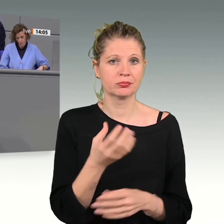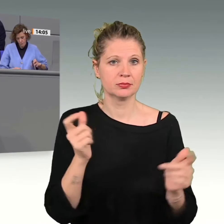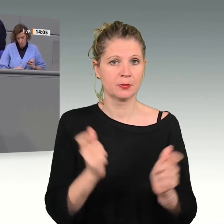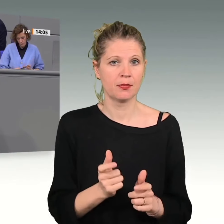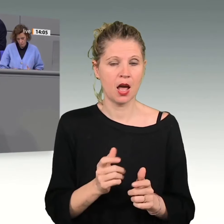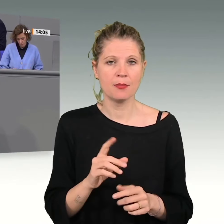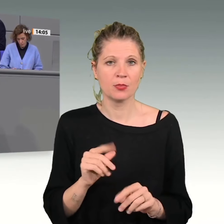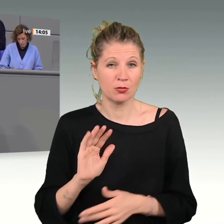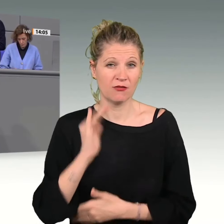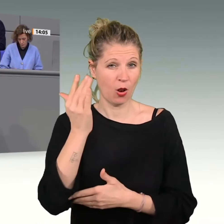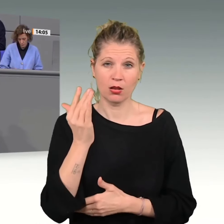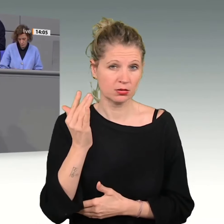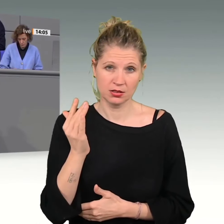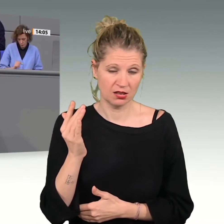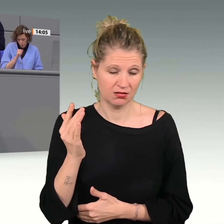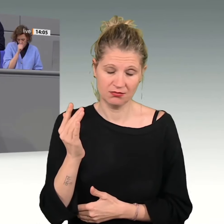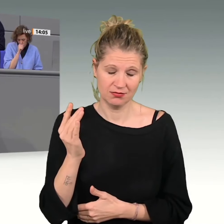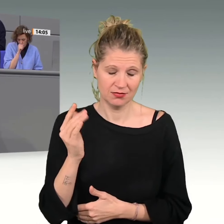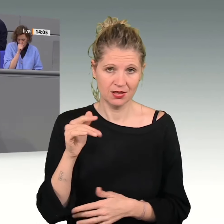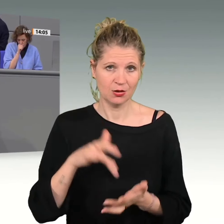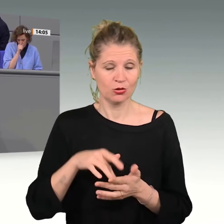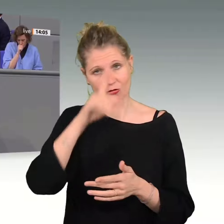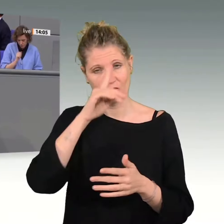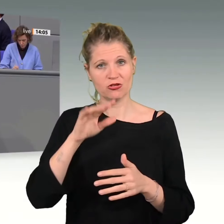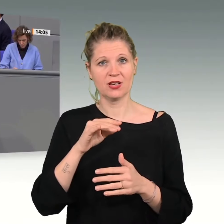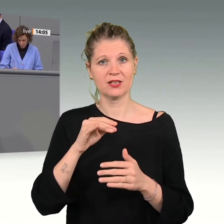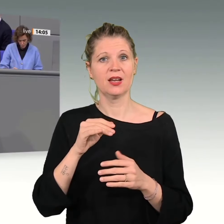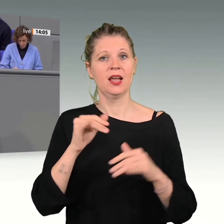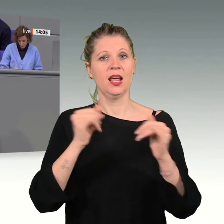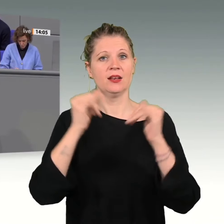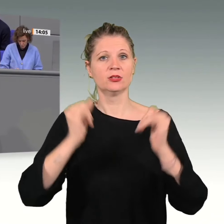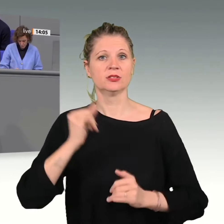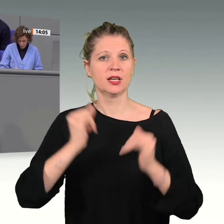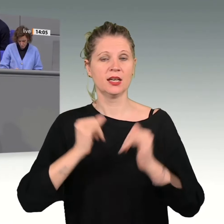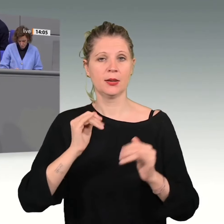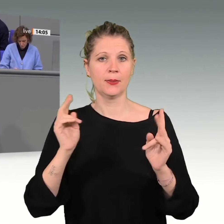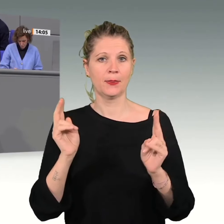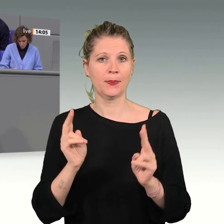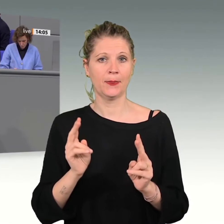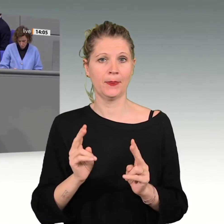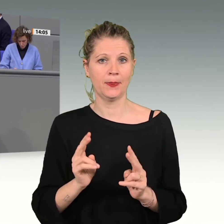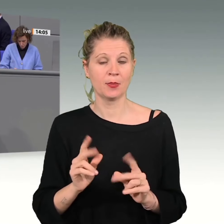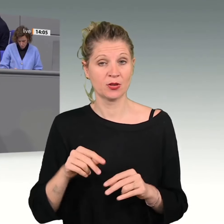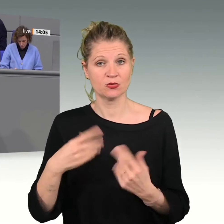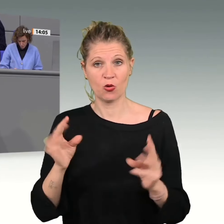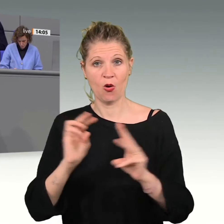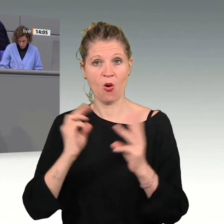Mit einer Deindustrialisierung in Deutschland ist für den Klimaschutz in der Welt nichts erreicht.